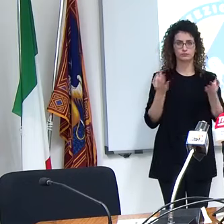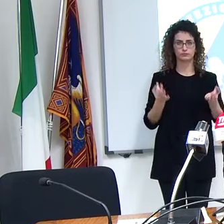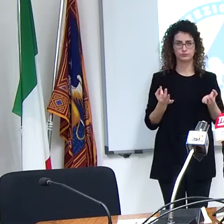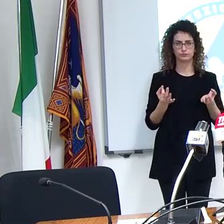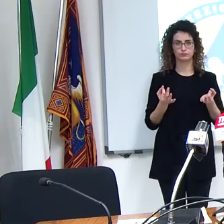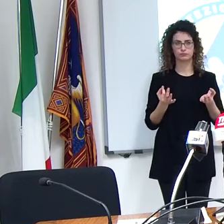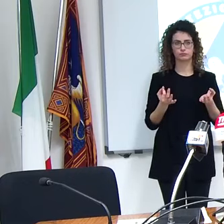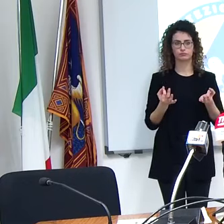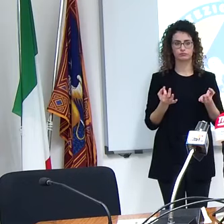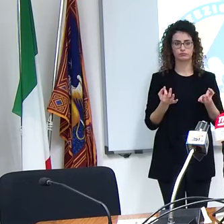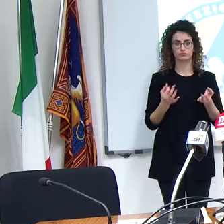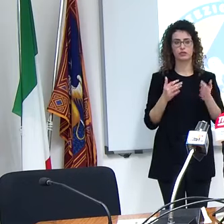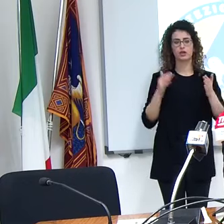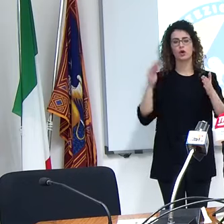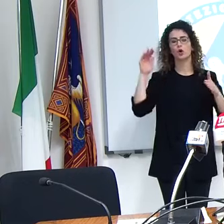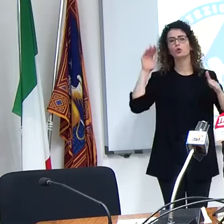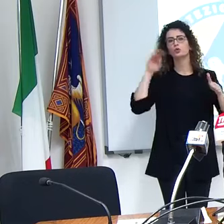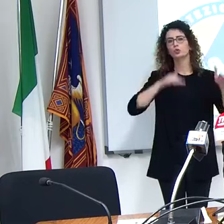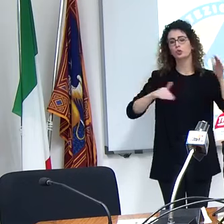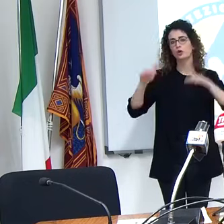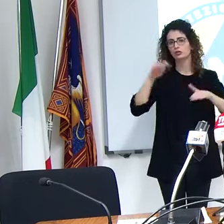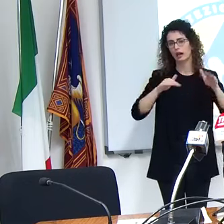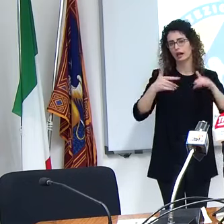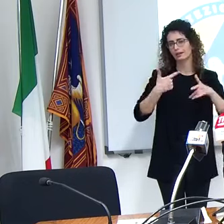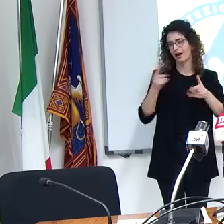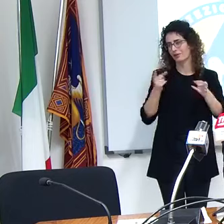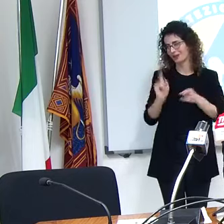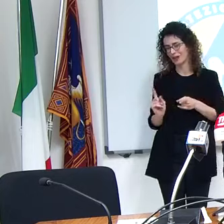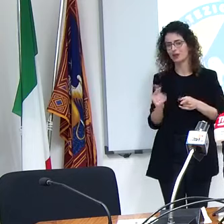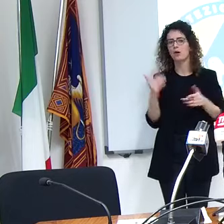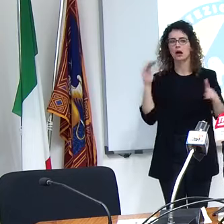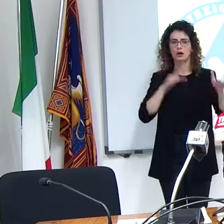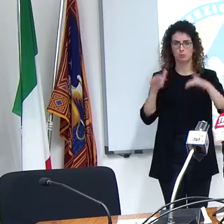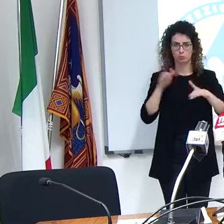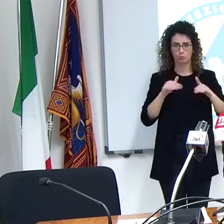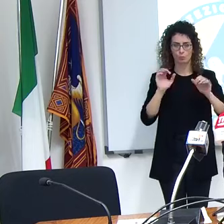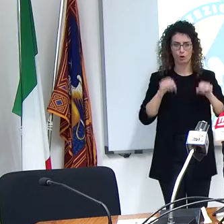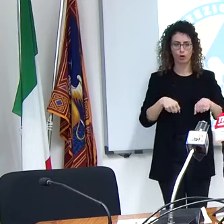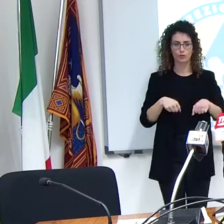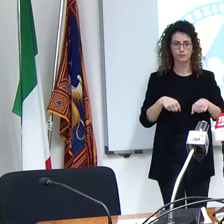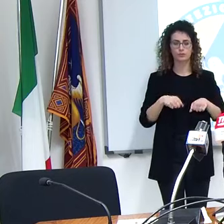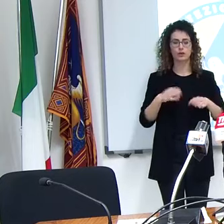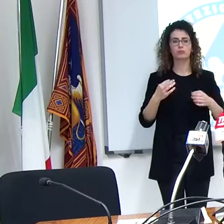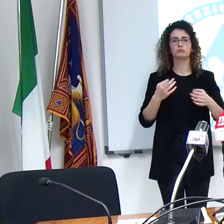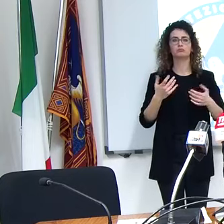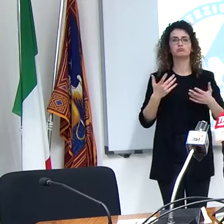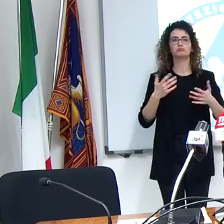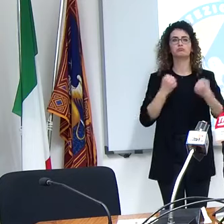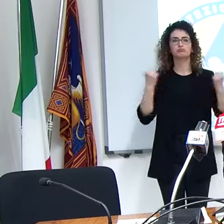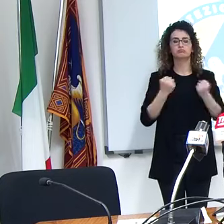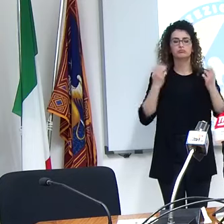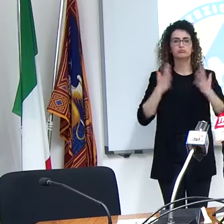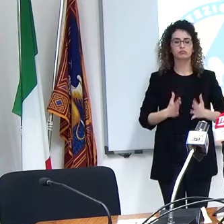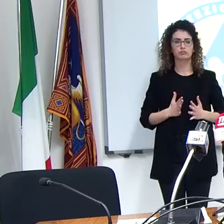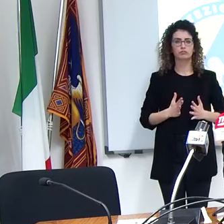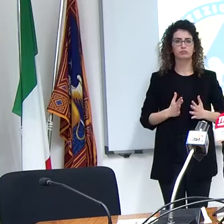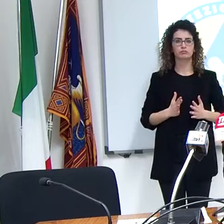normale la nuotata non è periodo e anche l'esercizio di attività fisica con